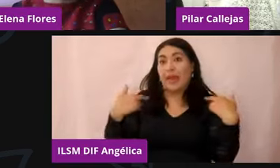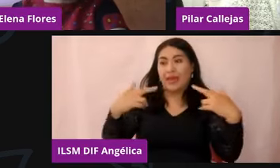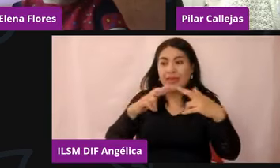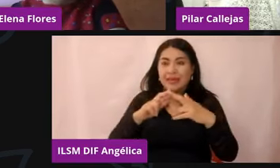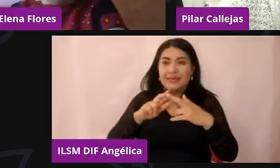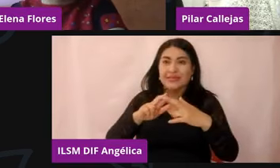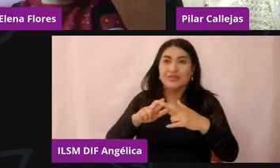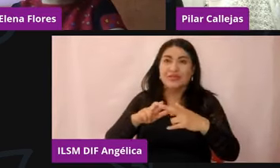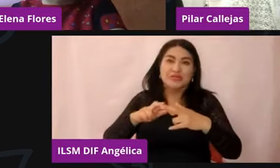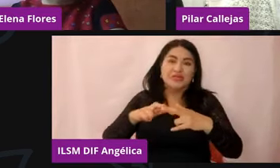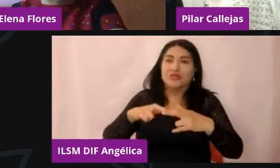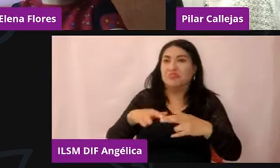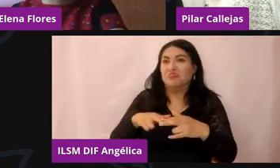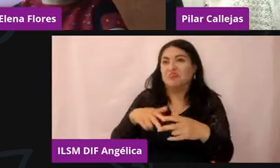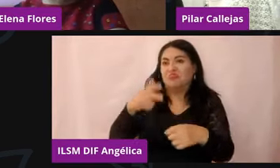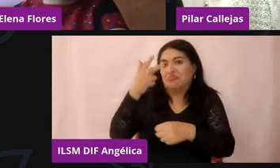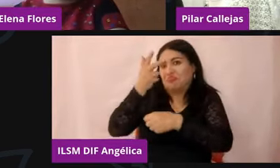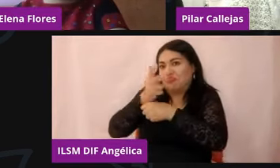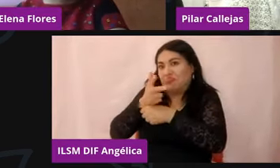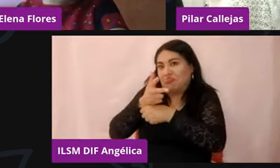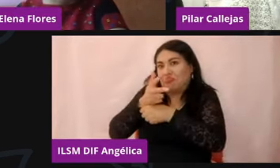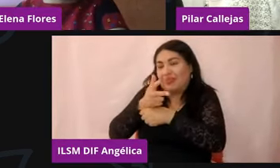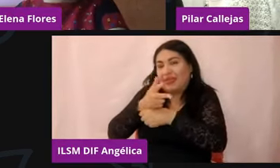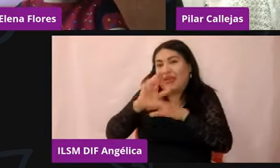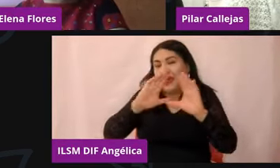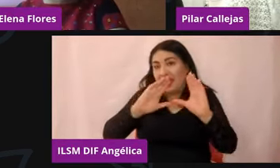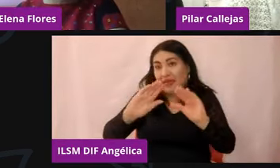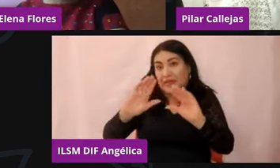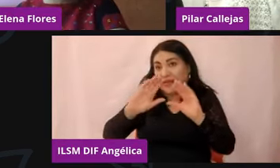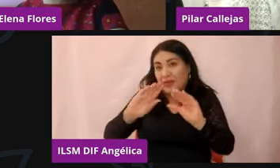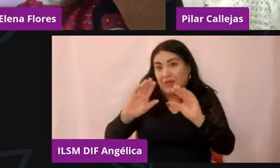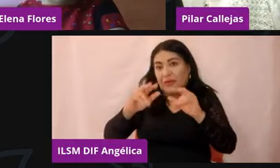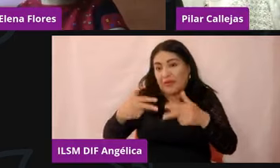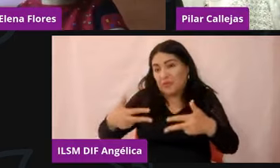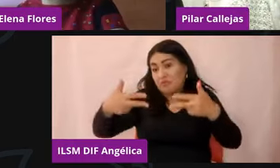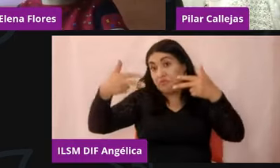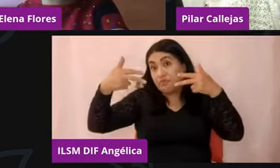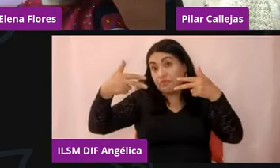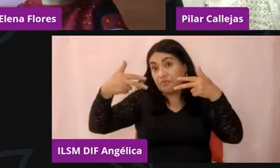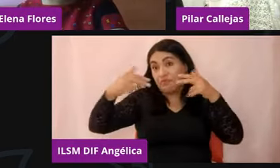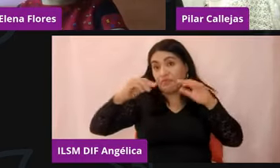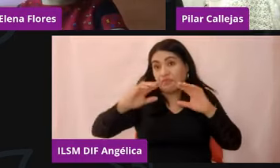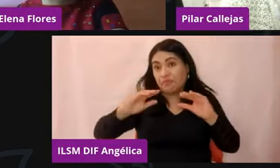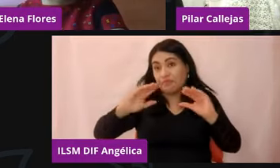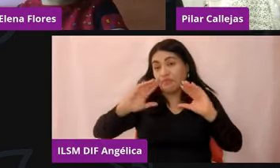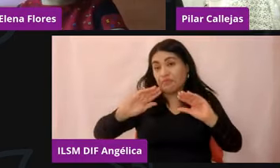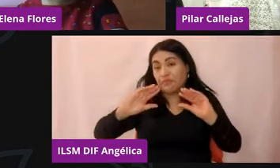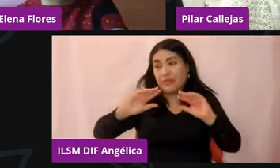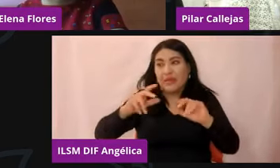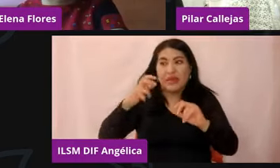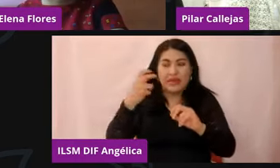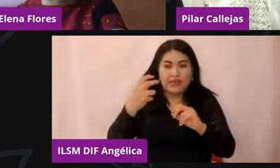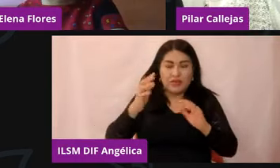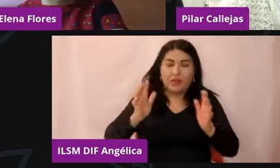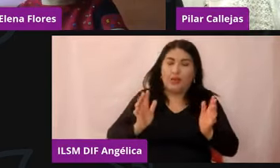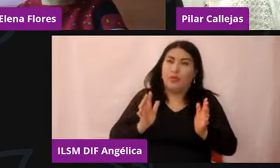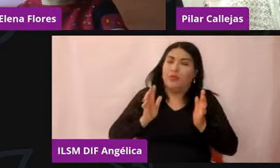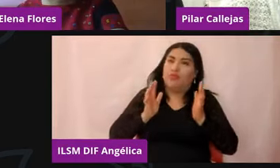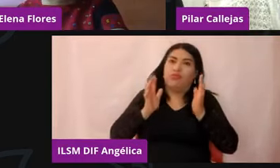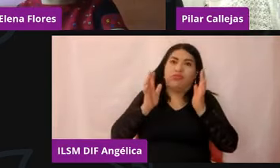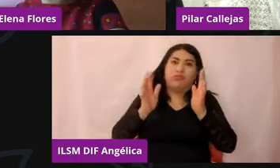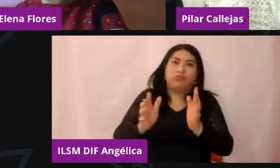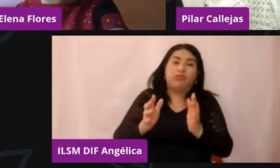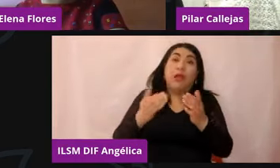¿no? Híjole, fue un choque muy grande porque de repente ahora los